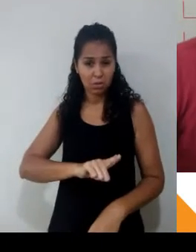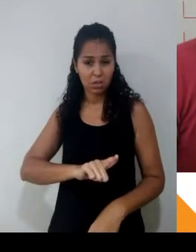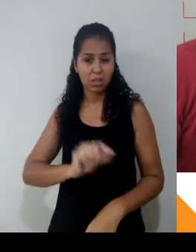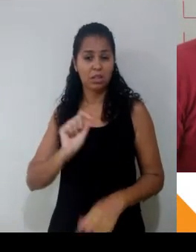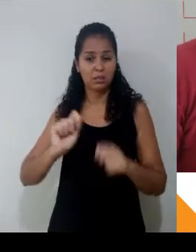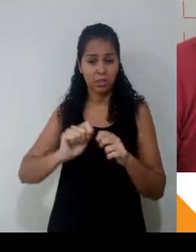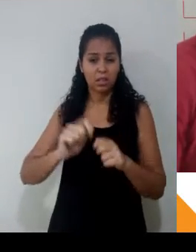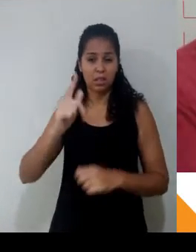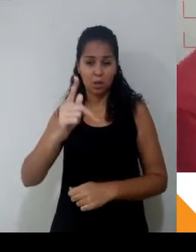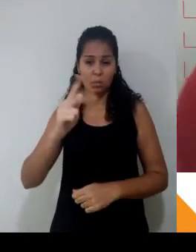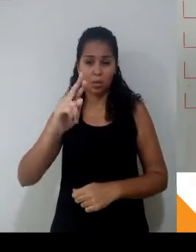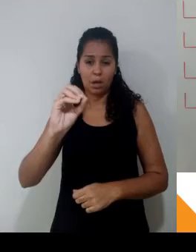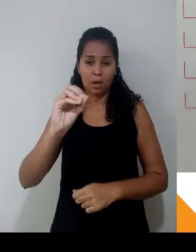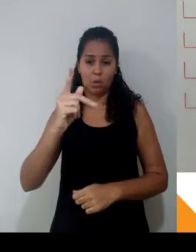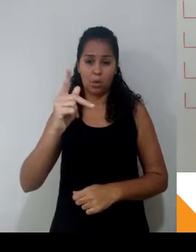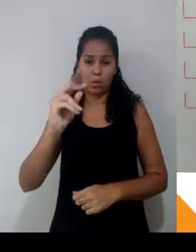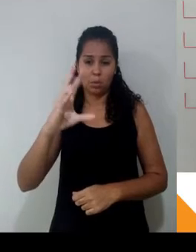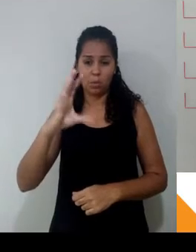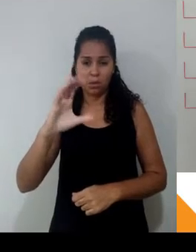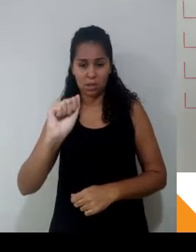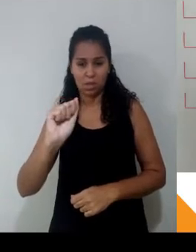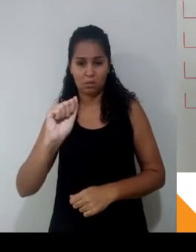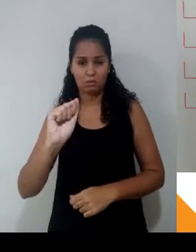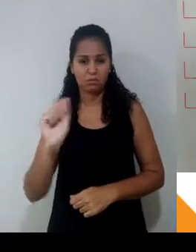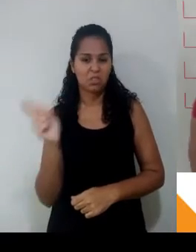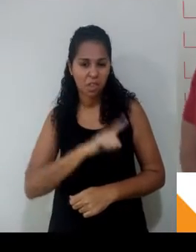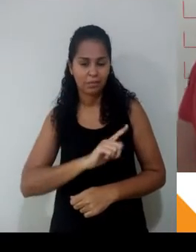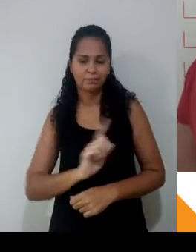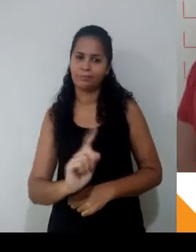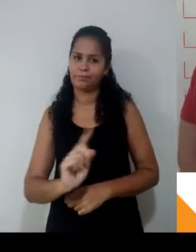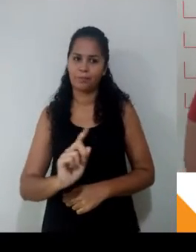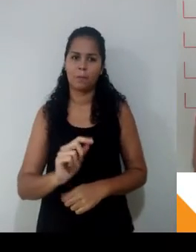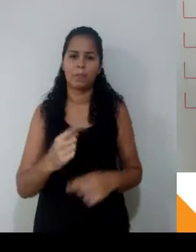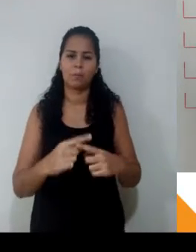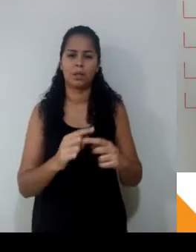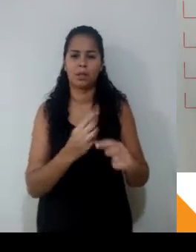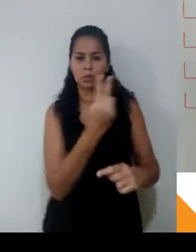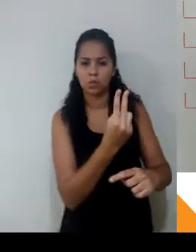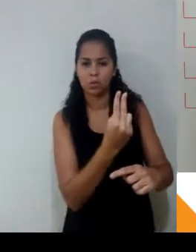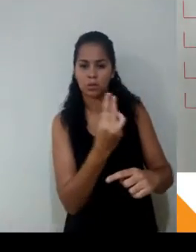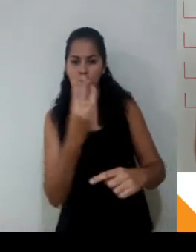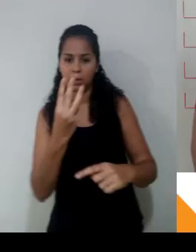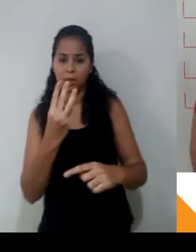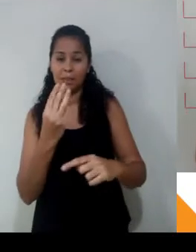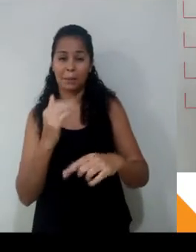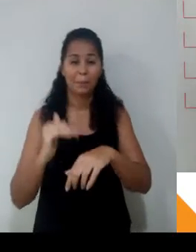não vai. Repara aqui comigo. De 2 para 3, eu aumentei uma unidade. Ou seja, eu aumentei metade do que eu tinha. De